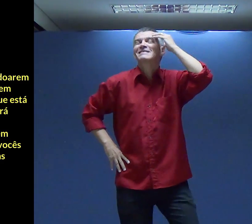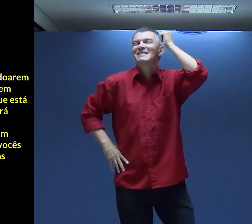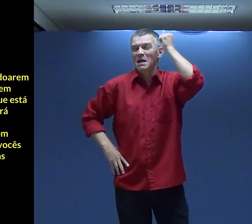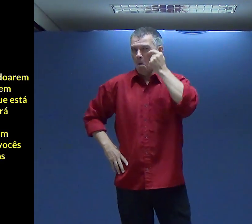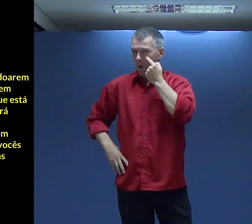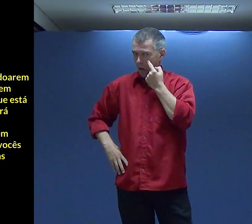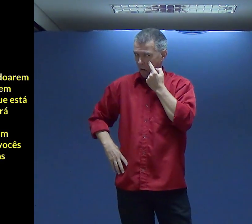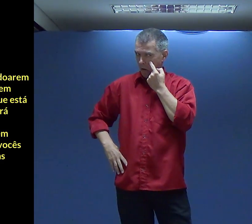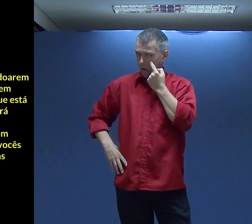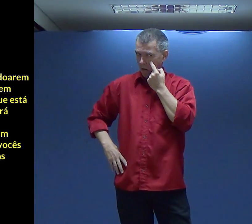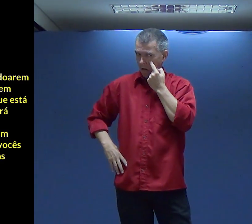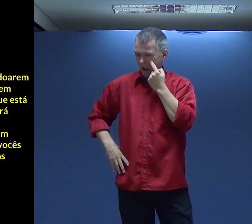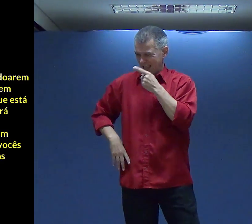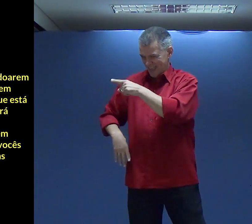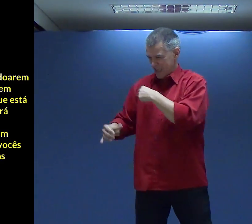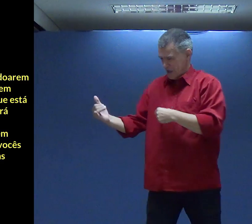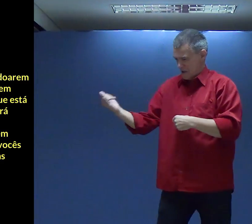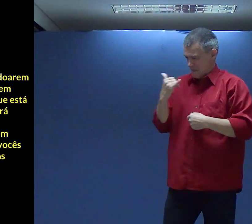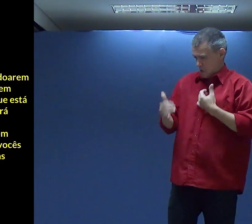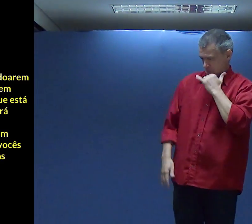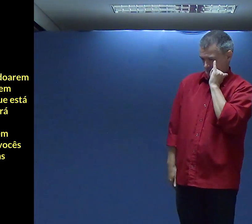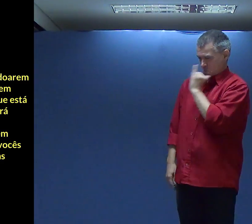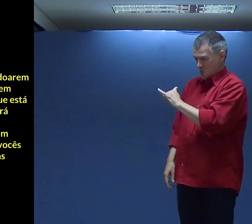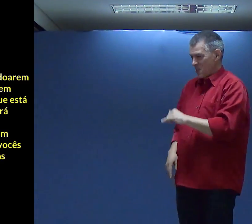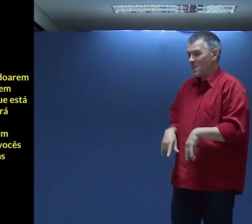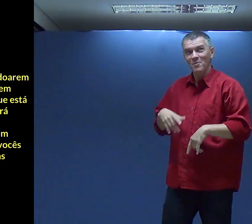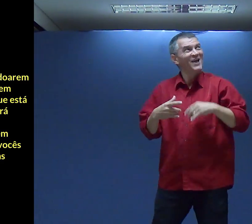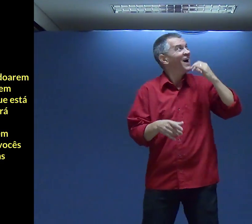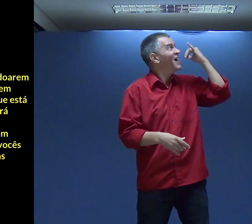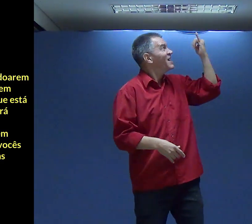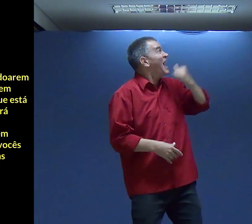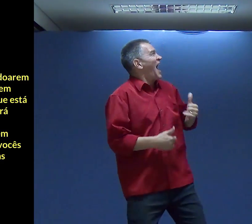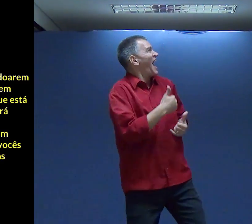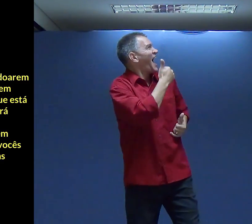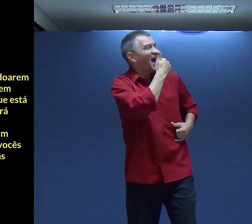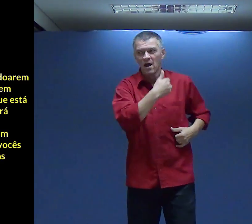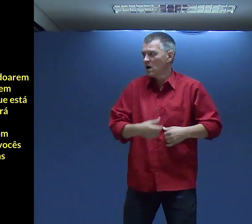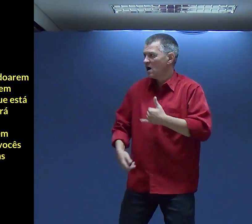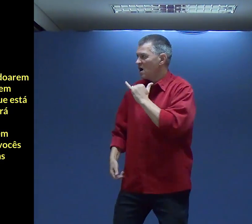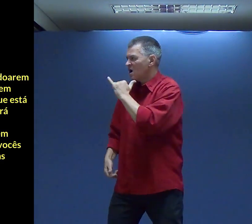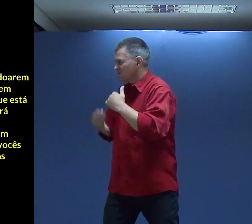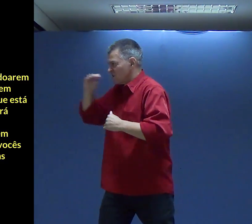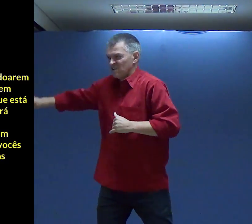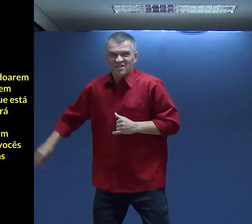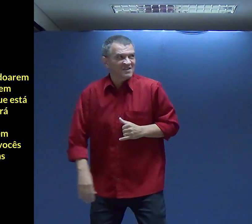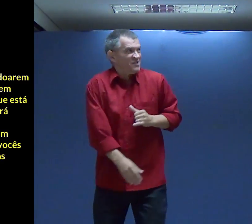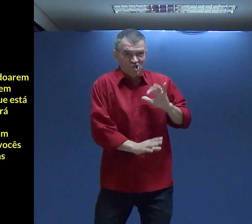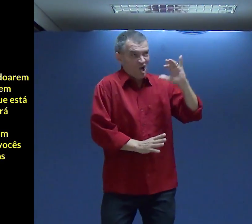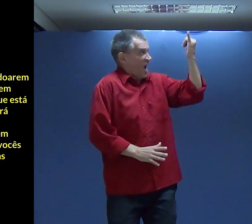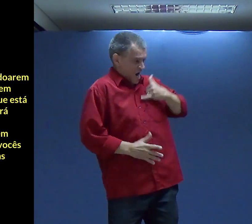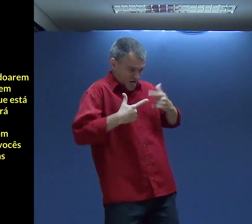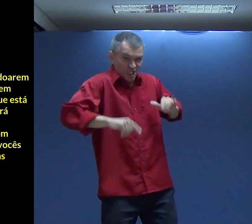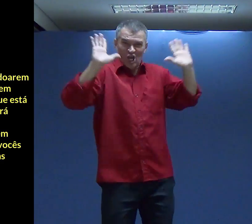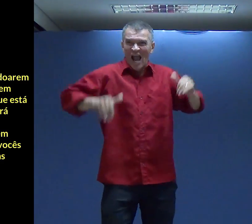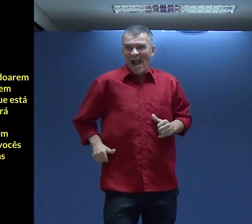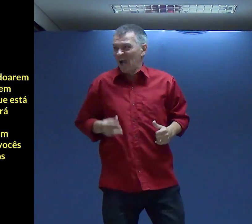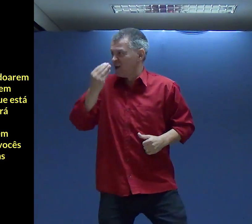Antes Deus é esperto Ele sabe que se você Por lá Só pedir perdão Você nunca vai se restaurar Com aquela